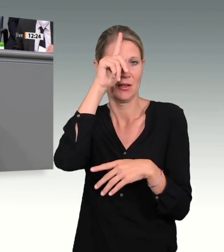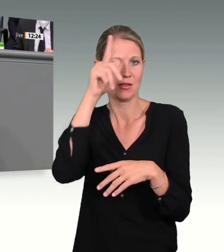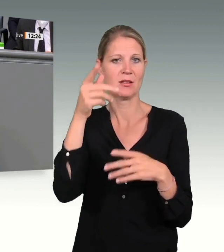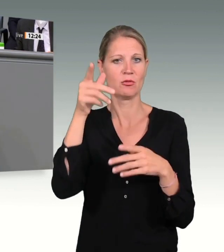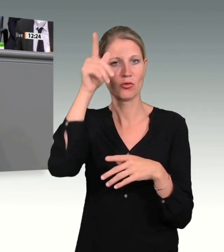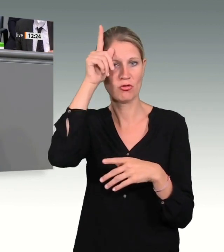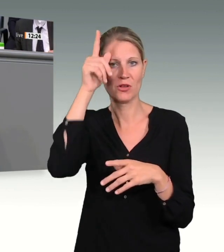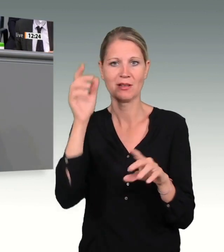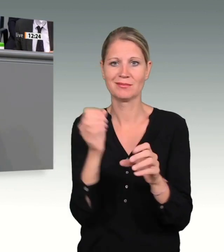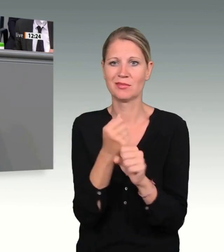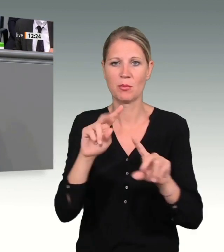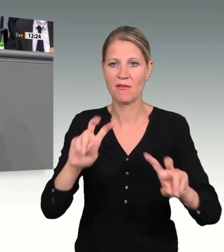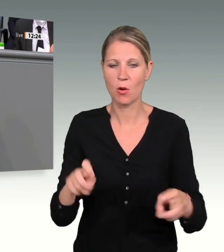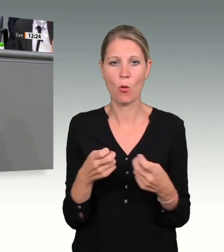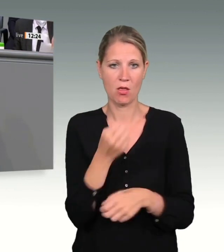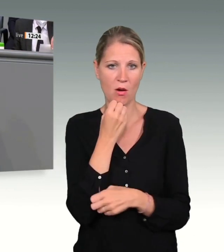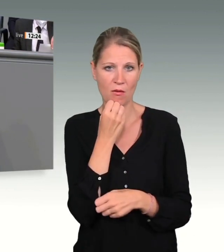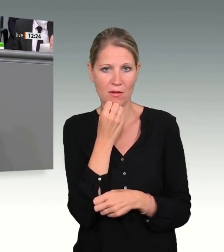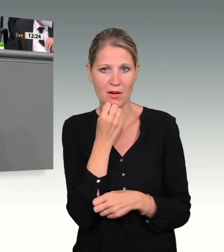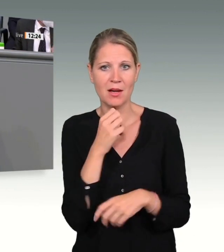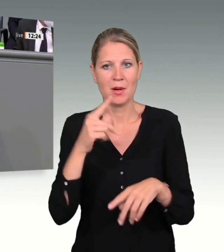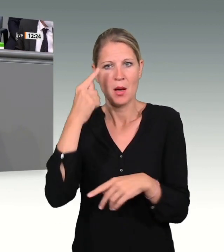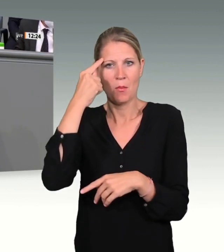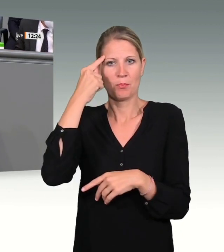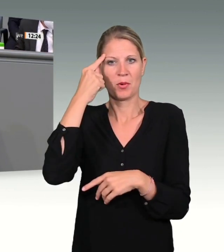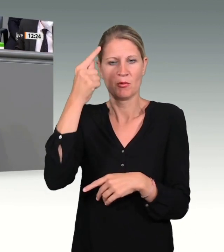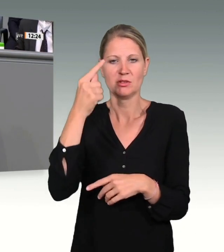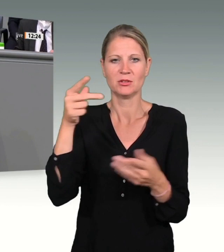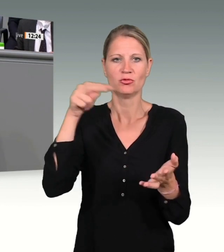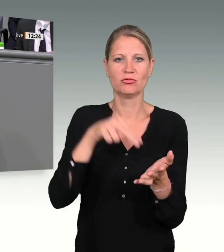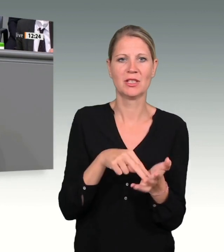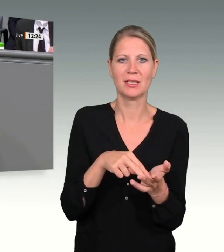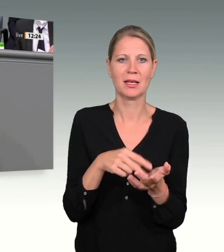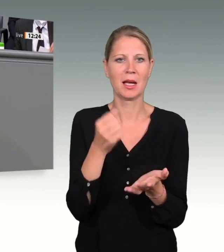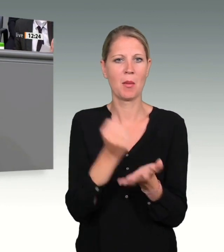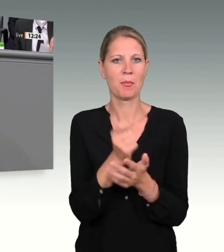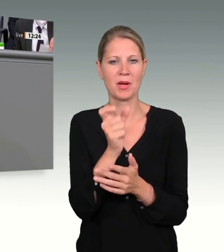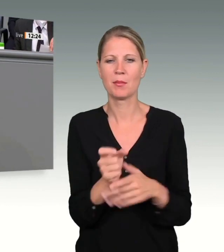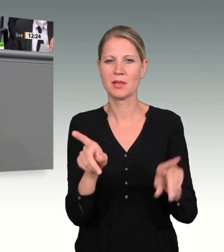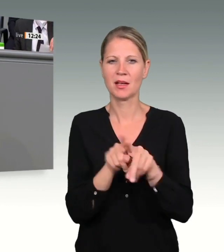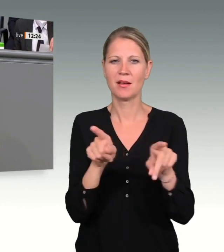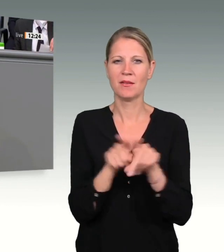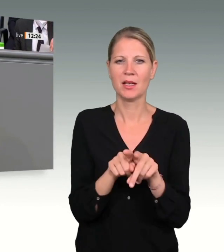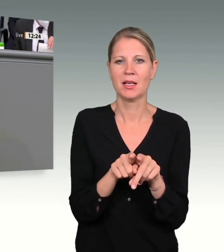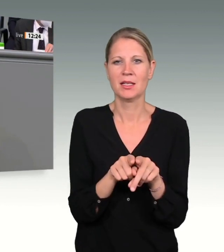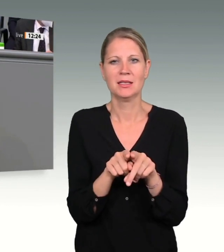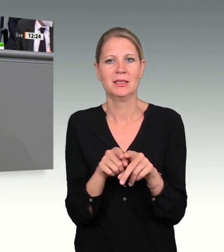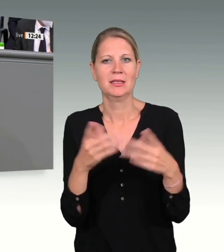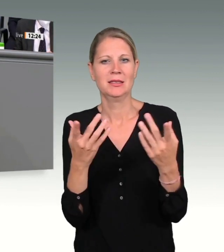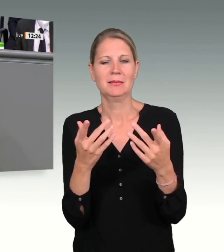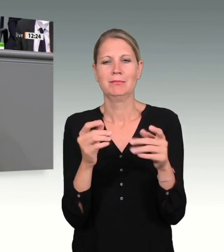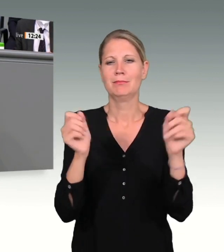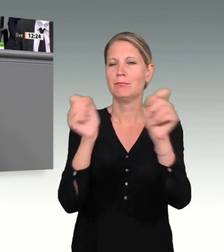der Einschätzung seiner Gefährlichkeit, aber man nahm ihn weniger ernst. Dass jemand mit Drogen handeln und trotzdem ein gewaltbereiter Islamist sein kann,